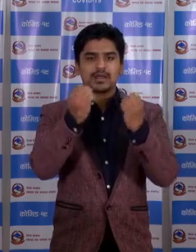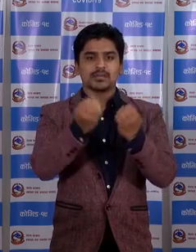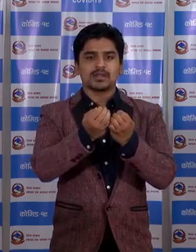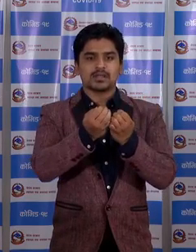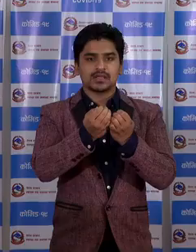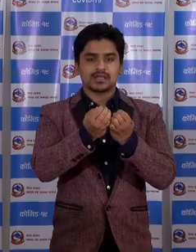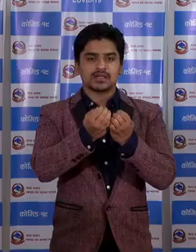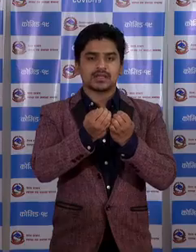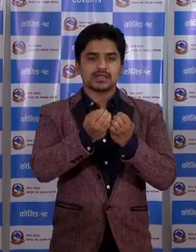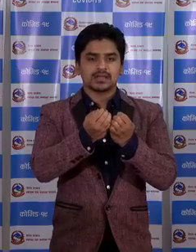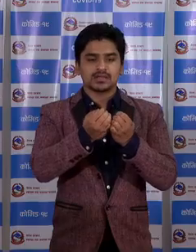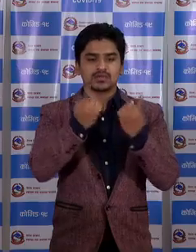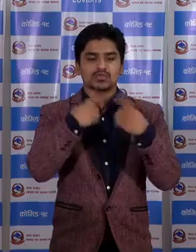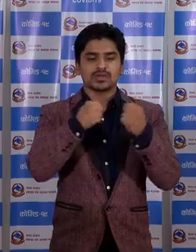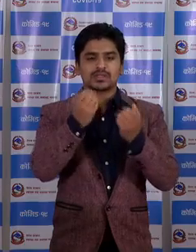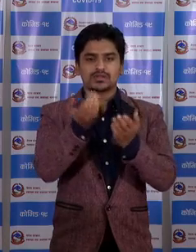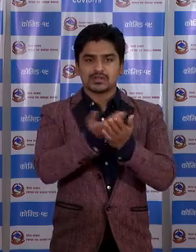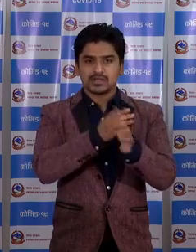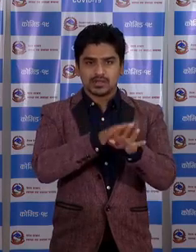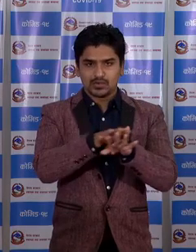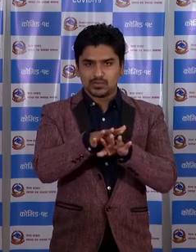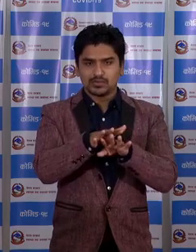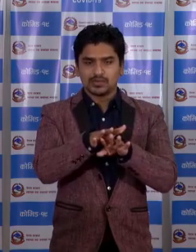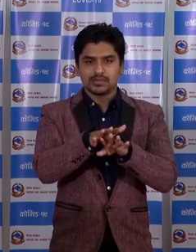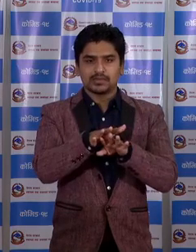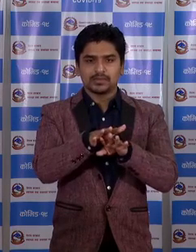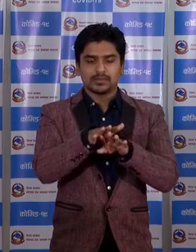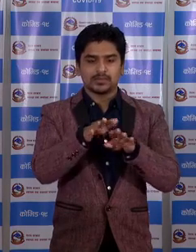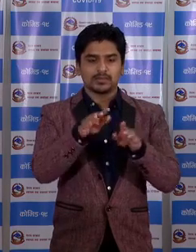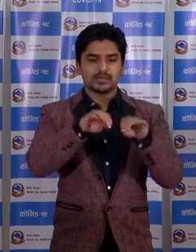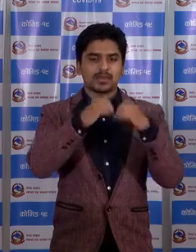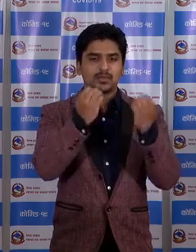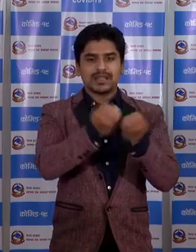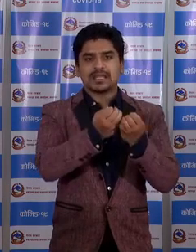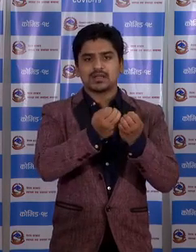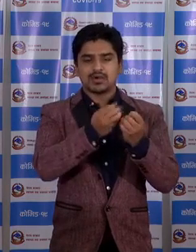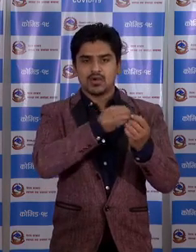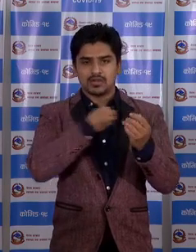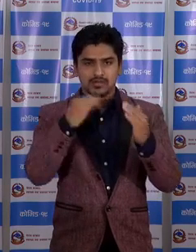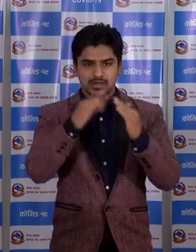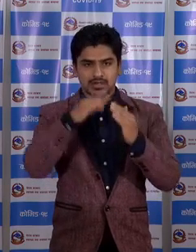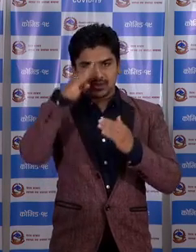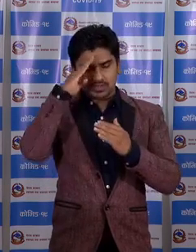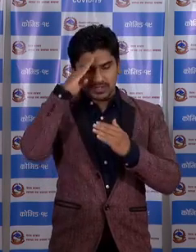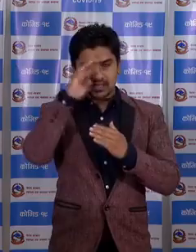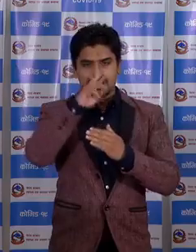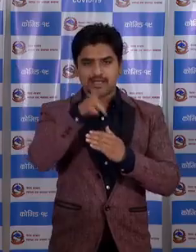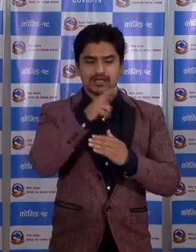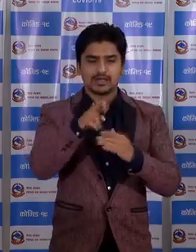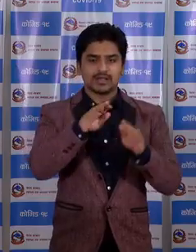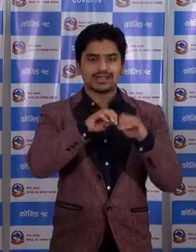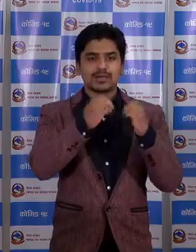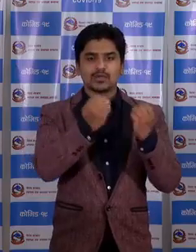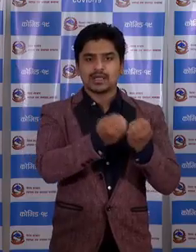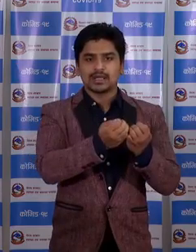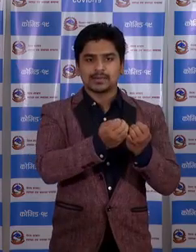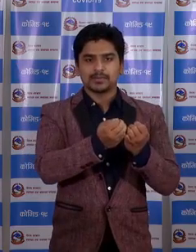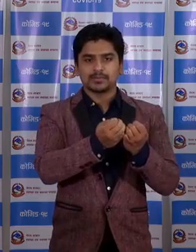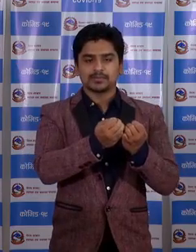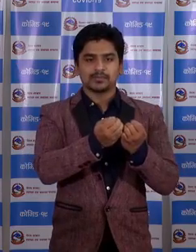पबलिक स्वास्थे संस्था हरू पबलिक हस्पिटल हरू सरकारी तथा साम्भुदाइक